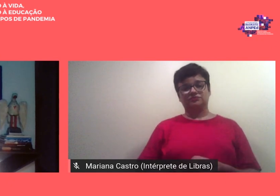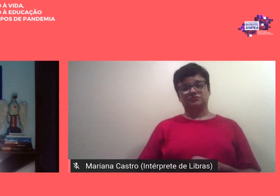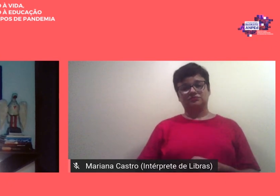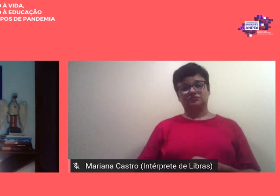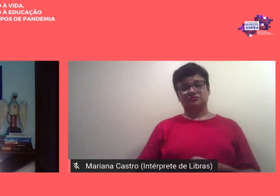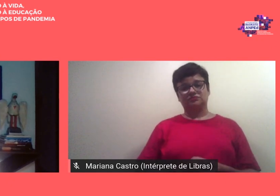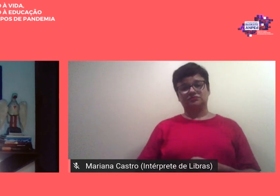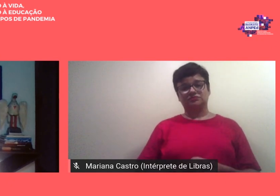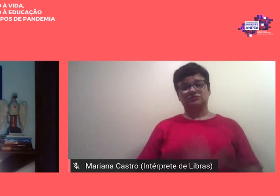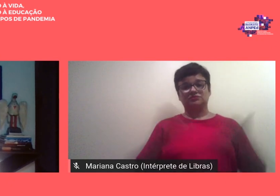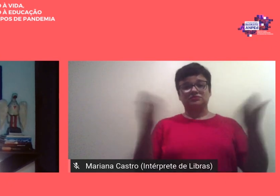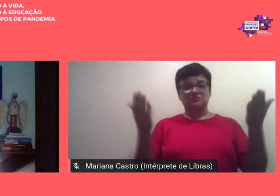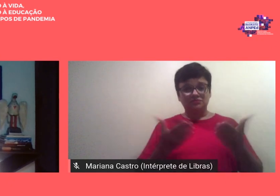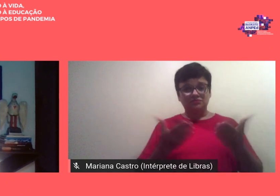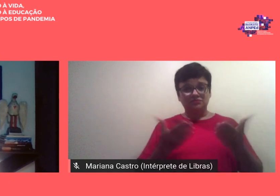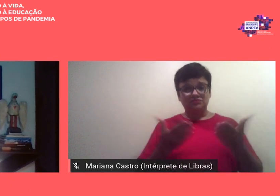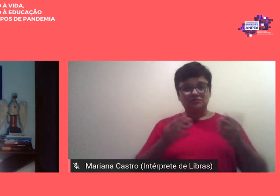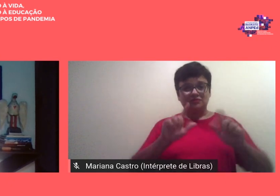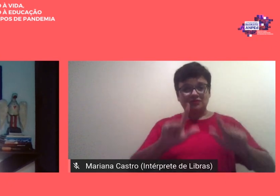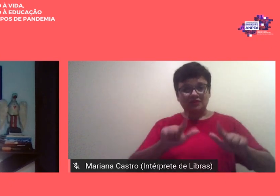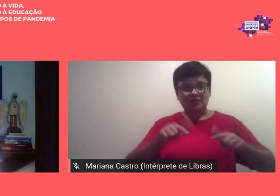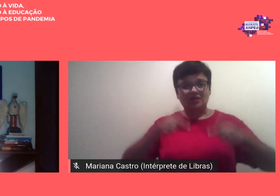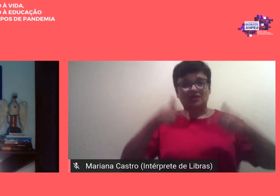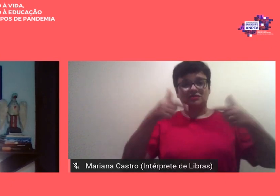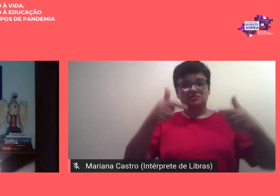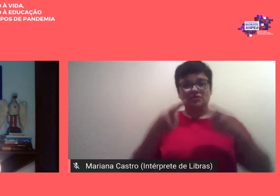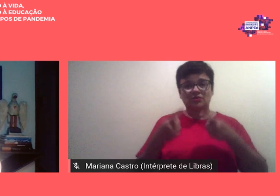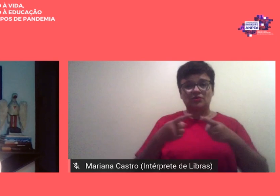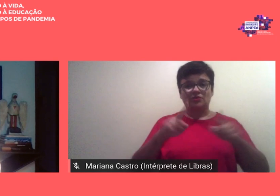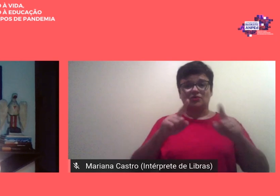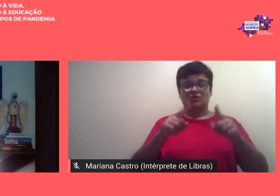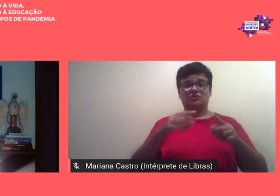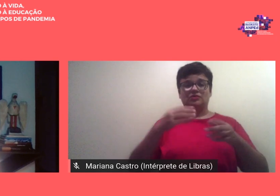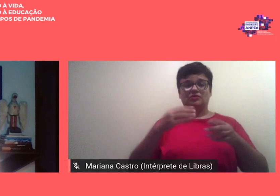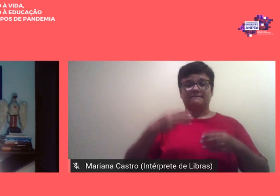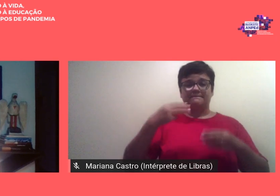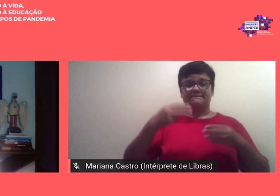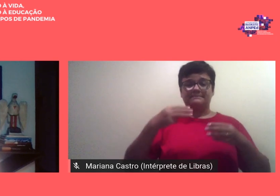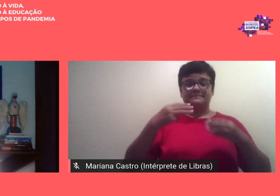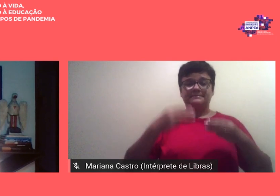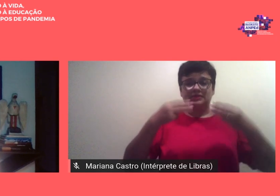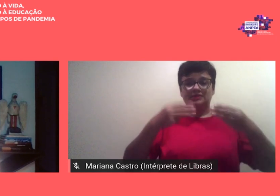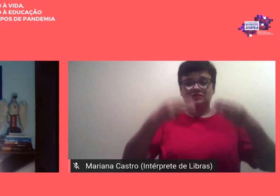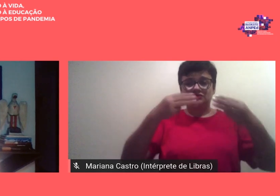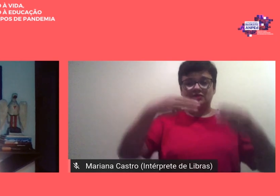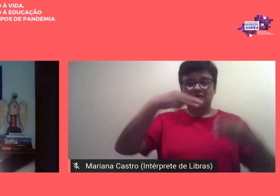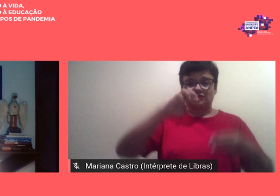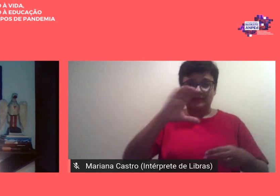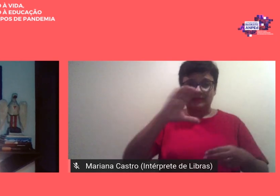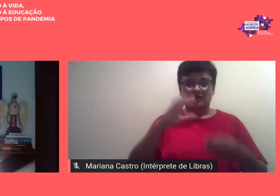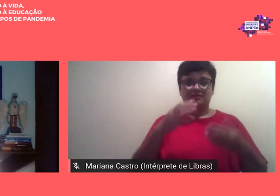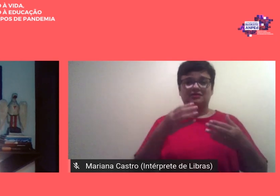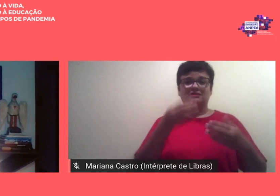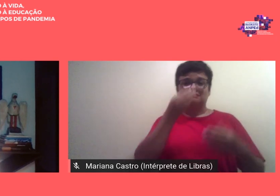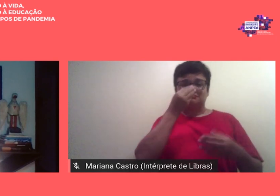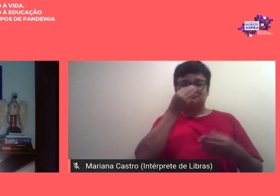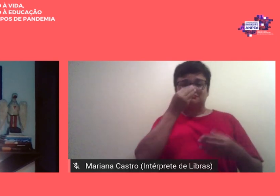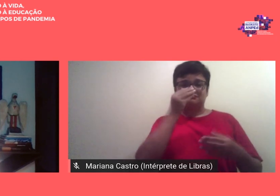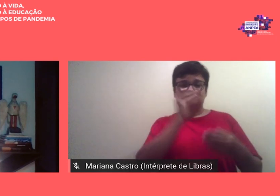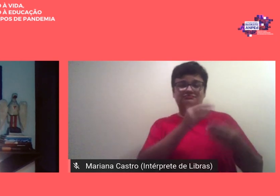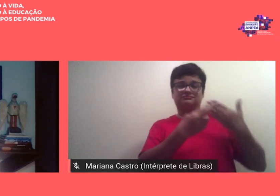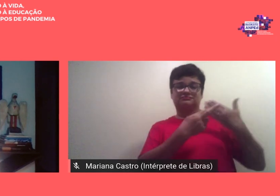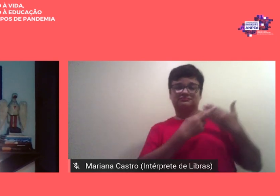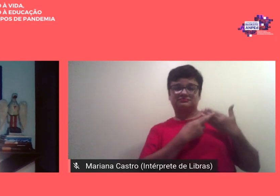da ação contraditória do Ministério da Educação que tem abdicado da responsabilidade de coordenar e